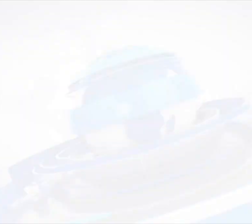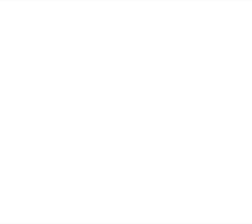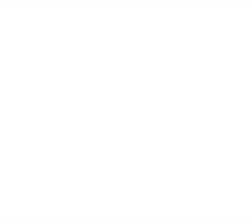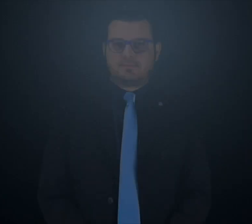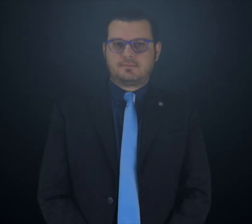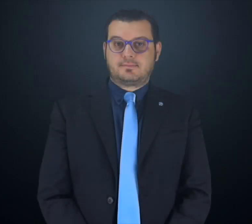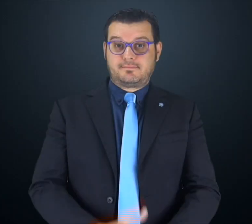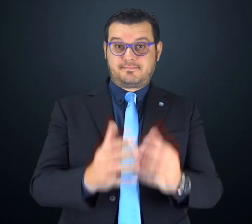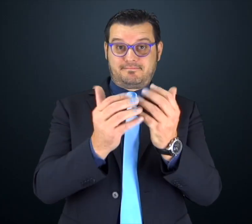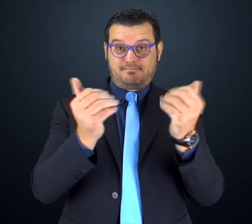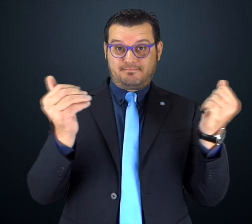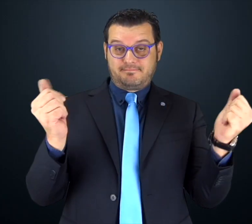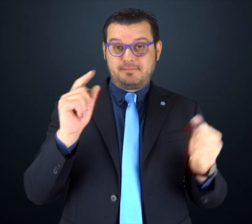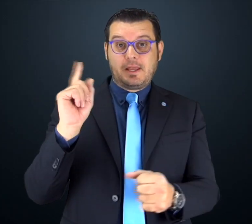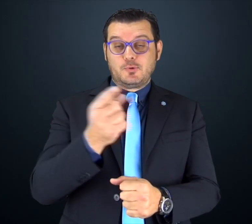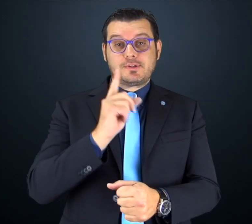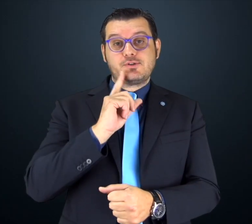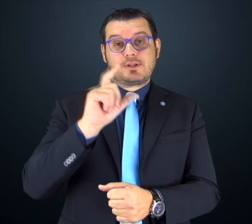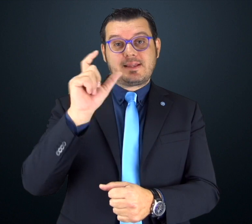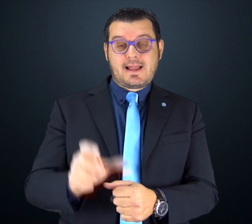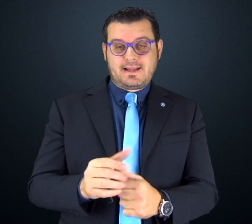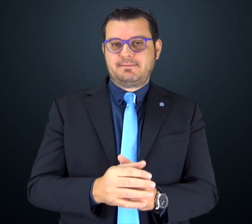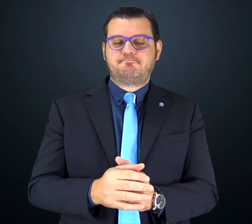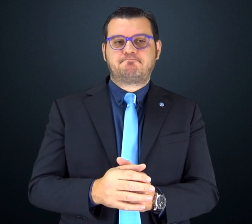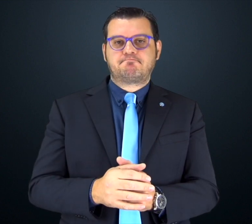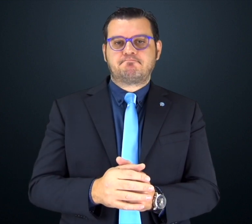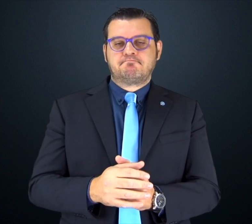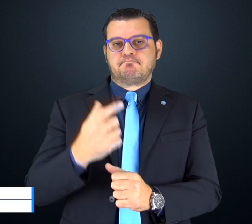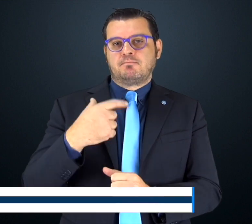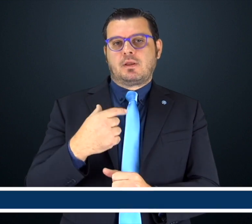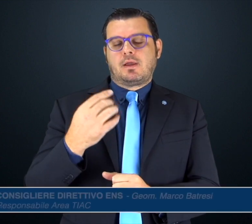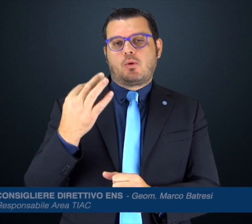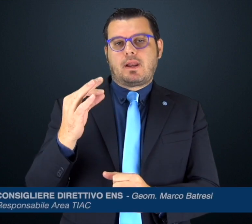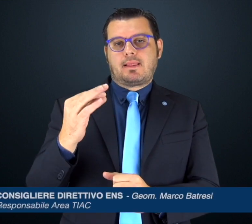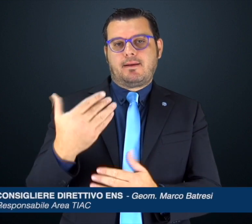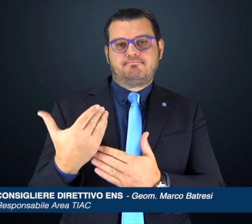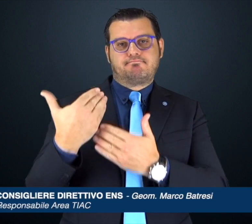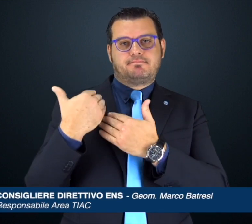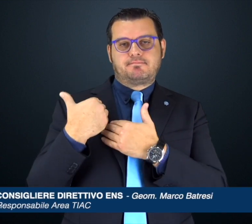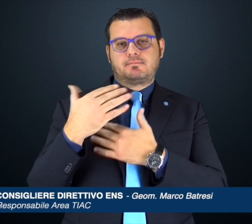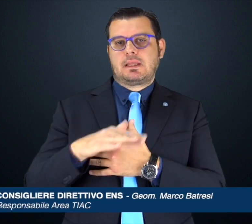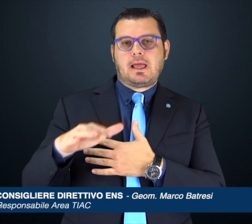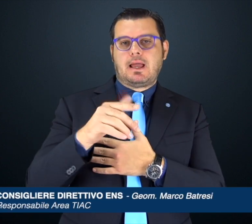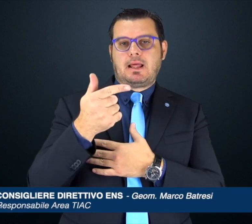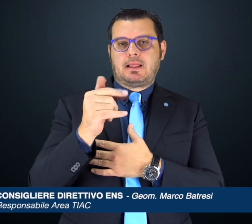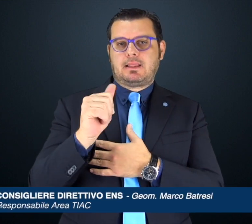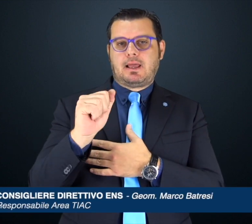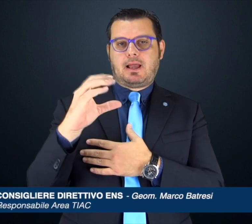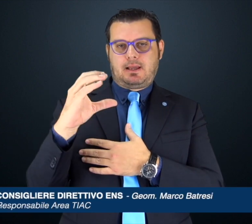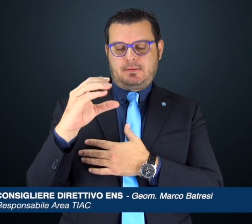Un saluto a tutti i sordi italiani. In qualità di responsabile dell'area TIAC, acronimo che sta